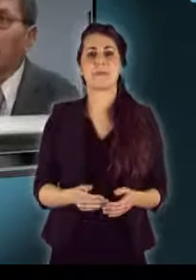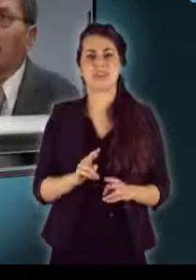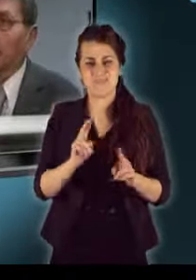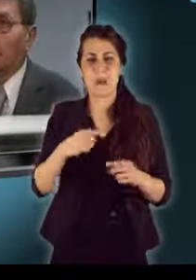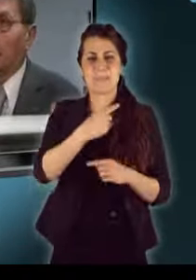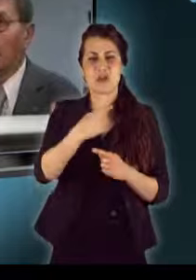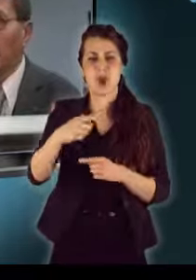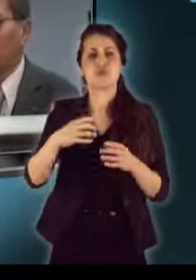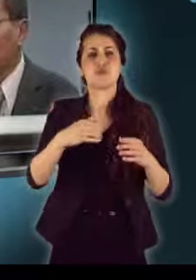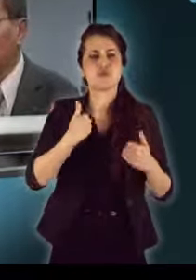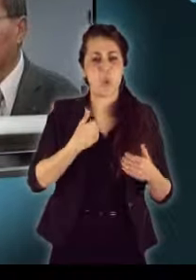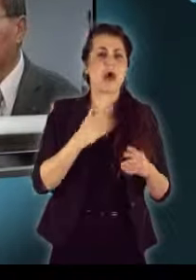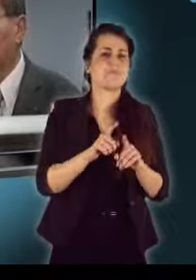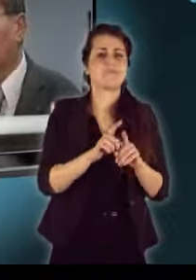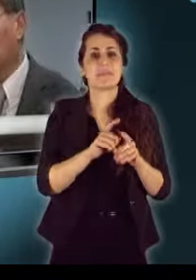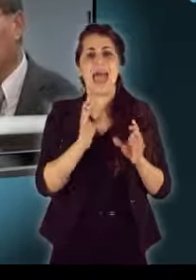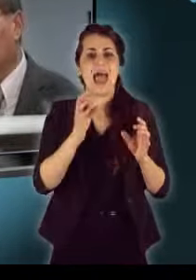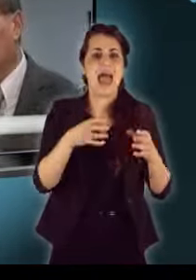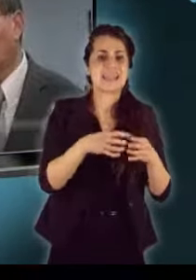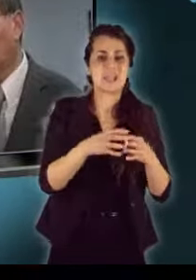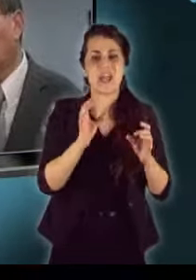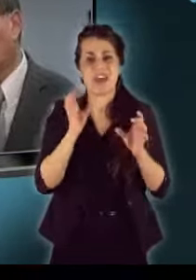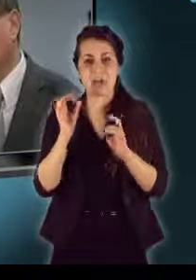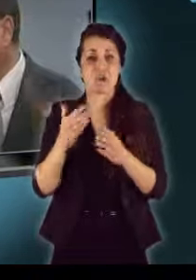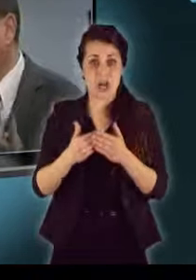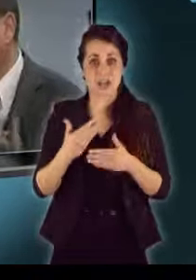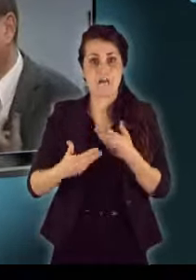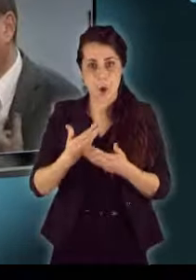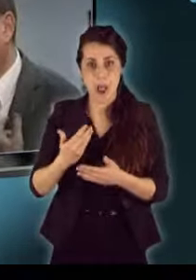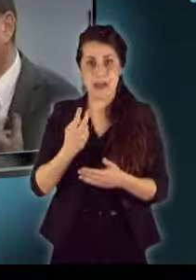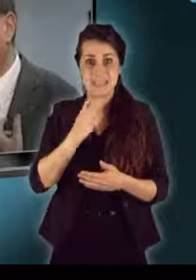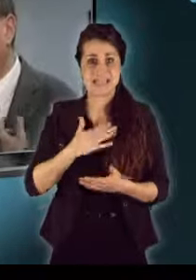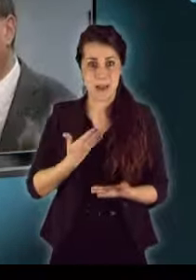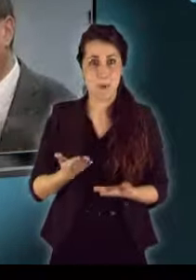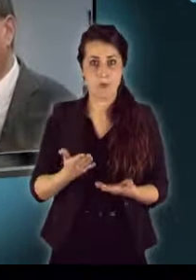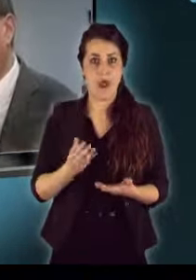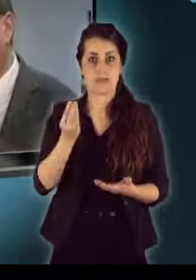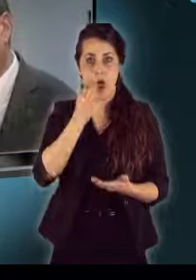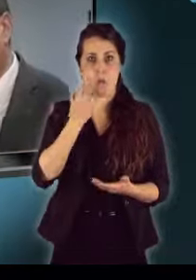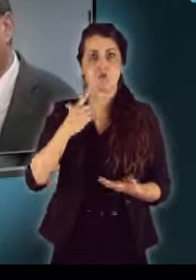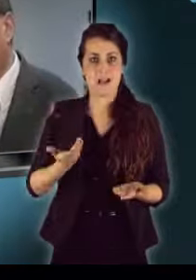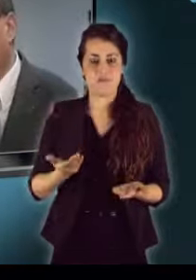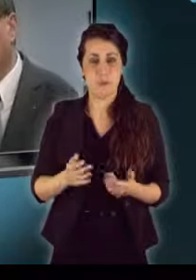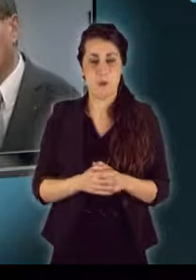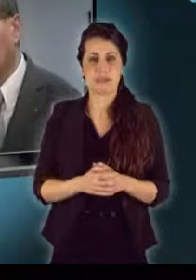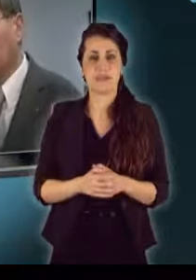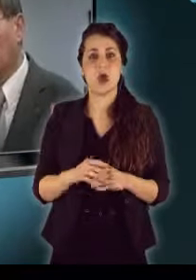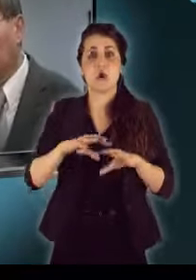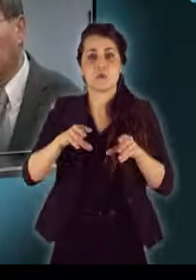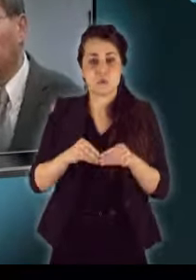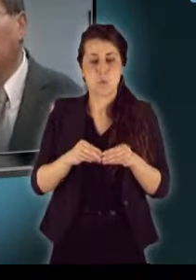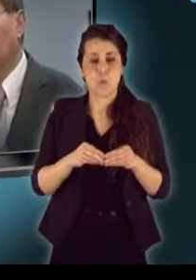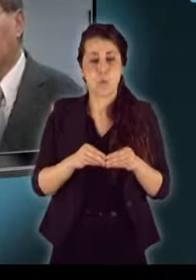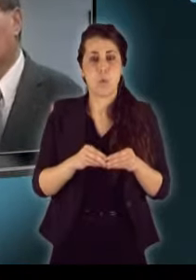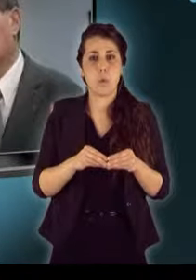feszültségek, tehát ez tulajdonképpen ez a folyamat számomra tanulság volt, ami a dialogust jelenti a szülők,